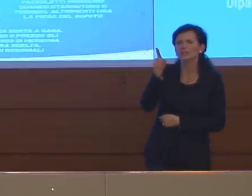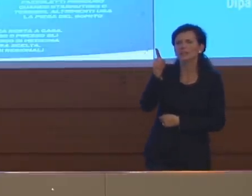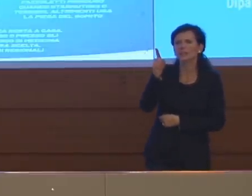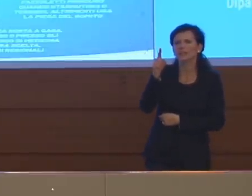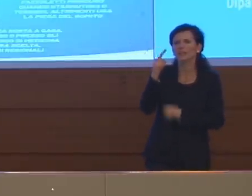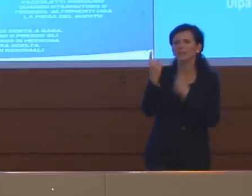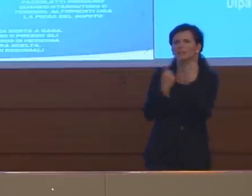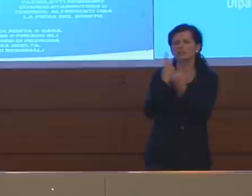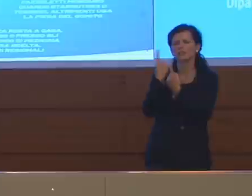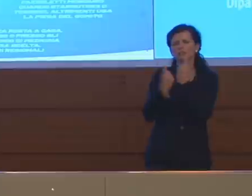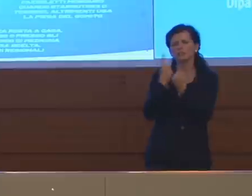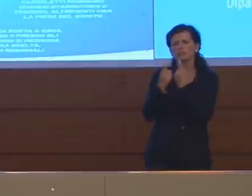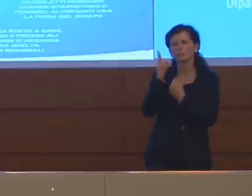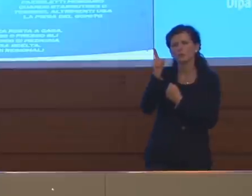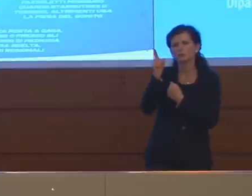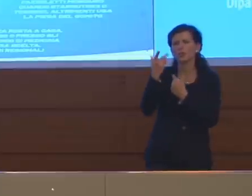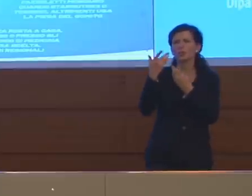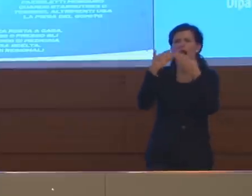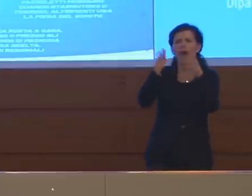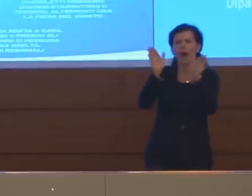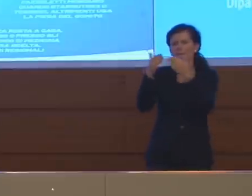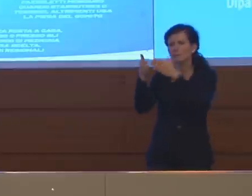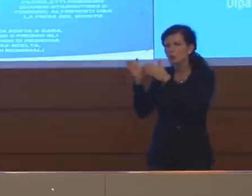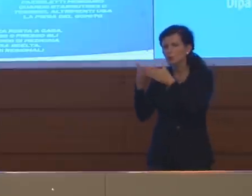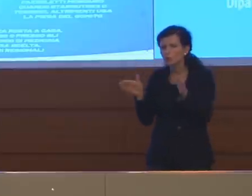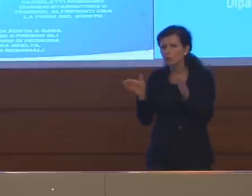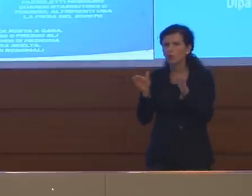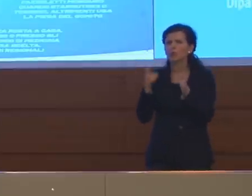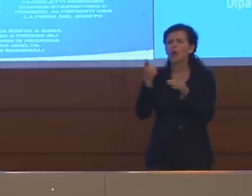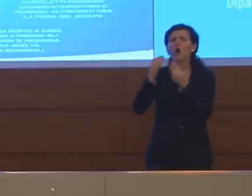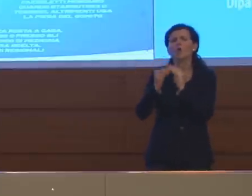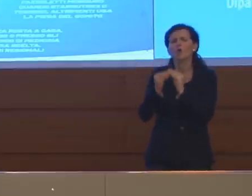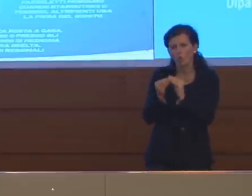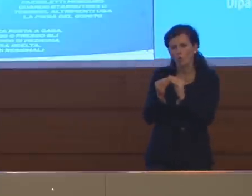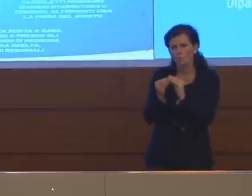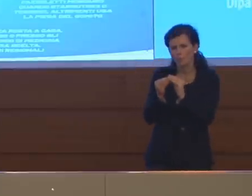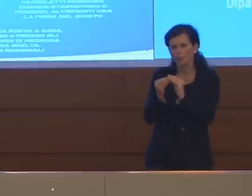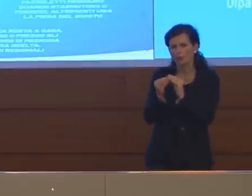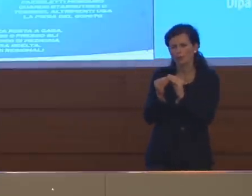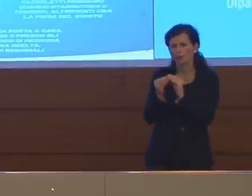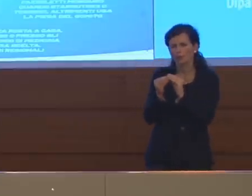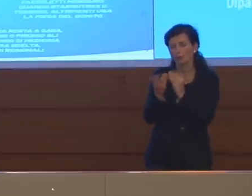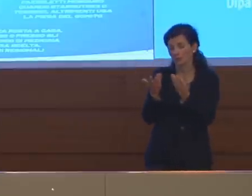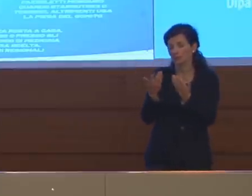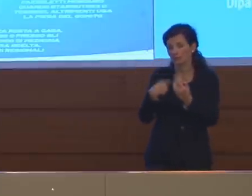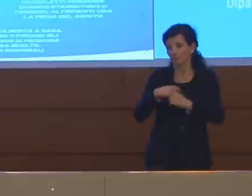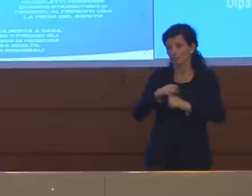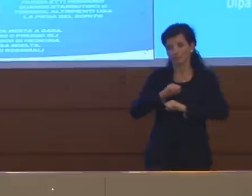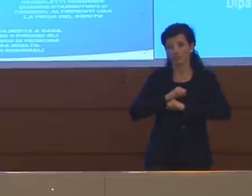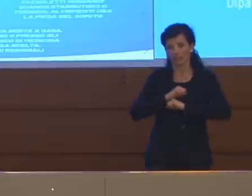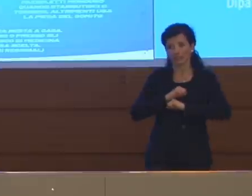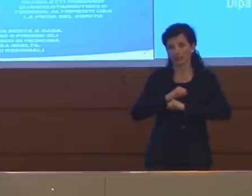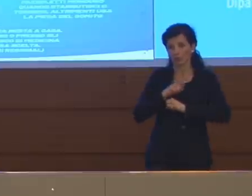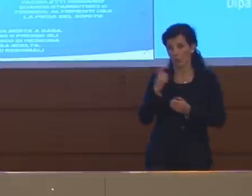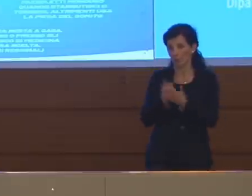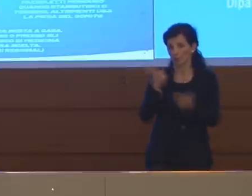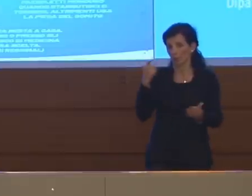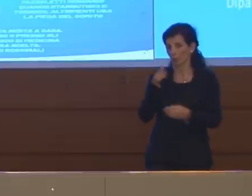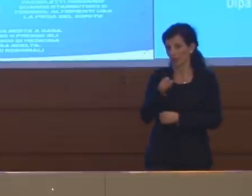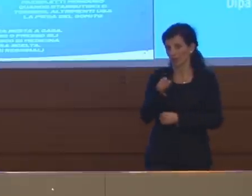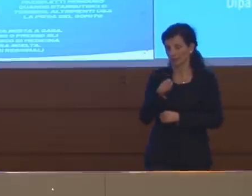l'apertura e in che forma, perché anche questo credo sia molto importante da chiarire.